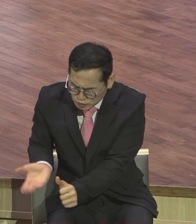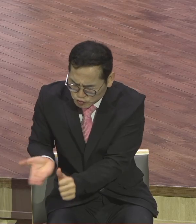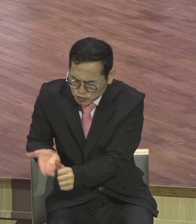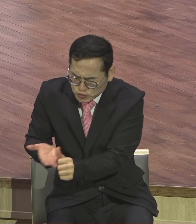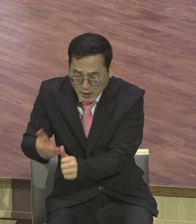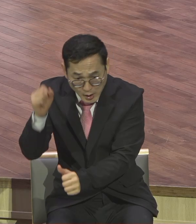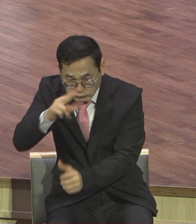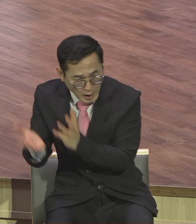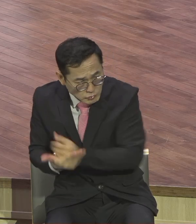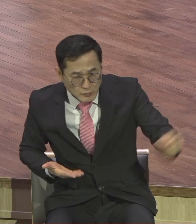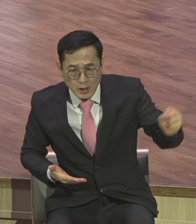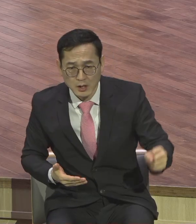이해가 안 되죠